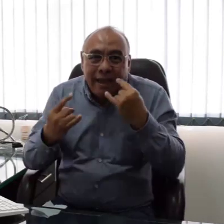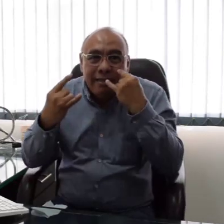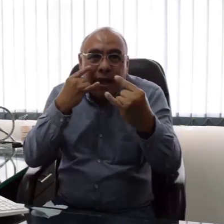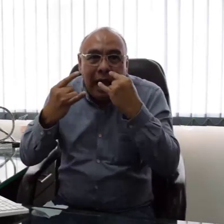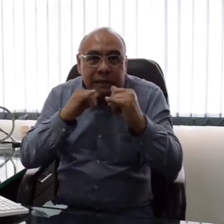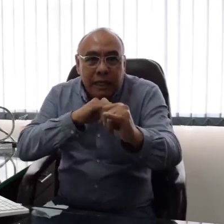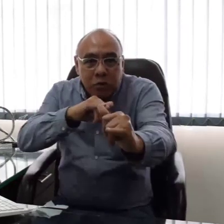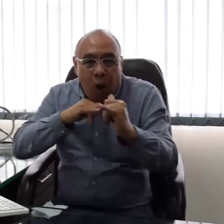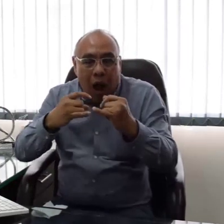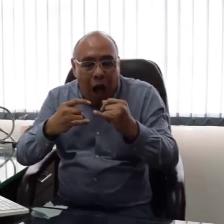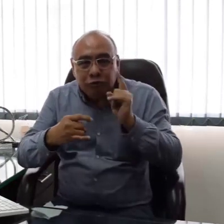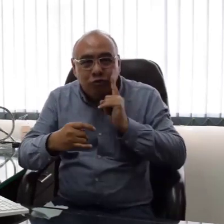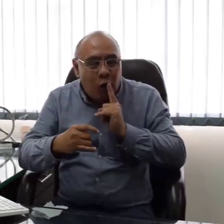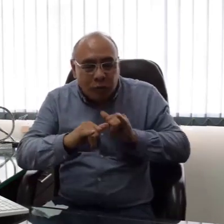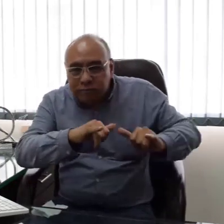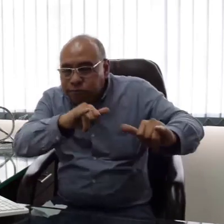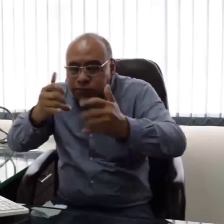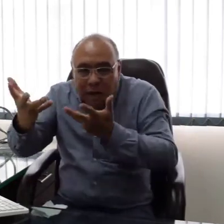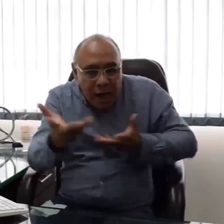Los intereses y valores no son los mismos.